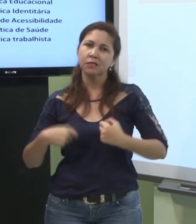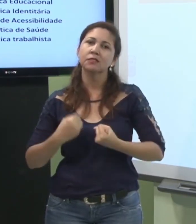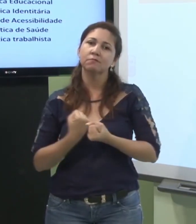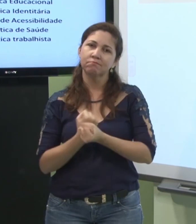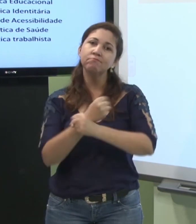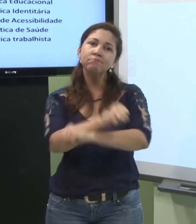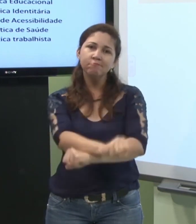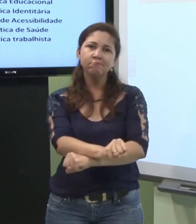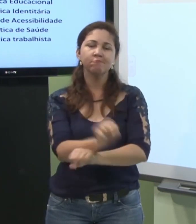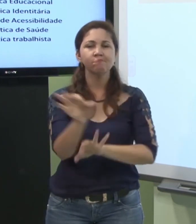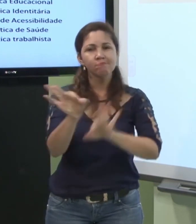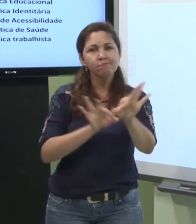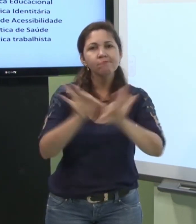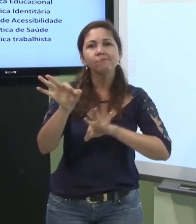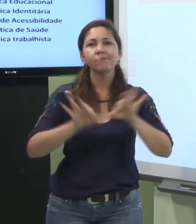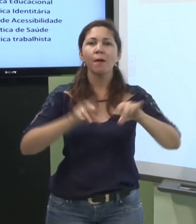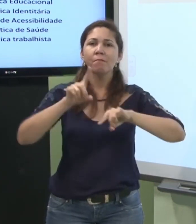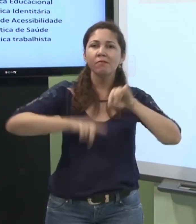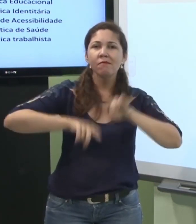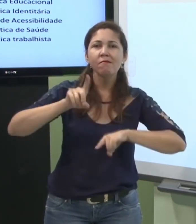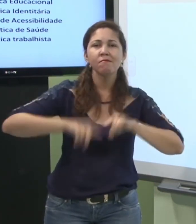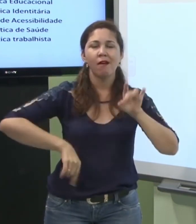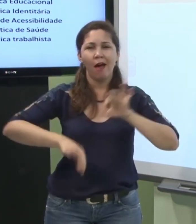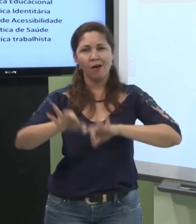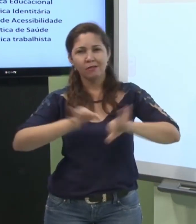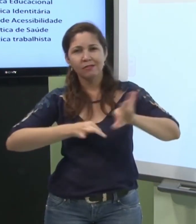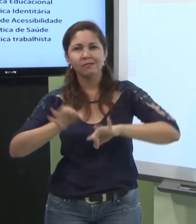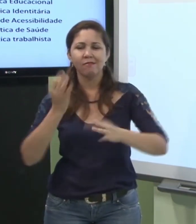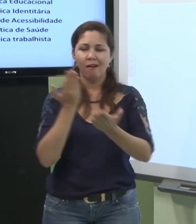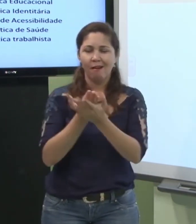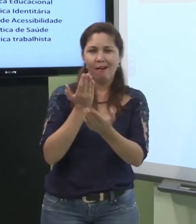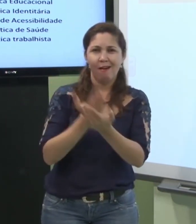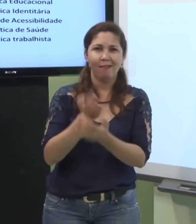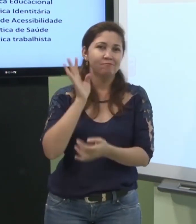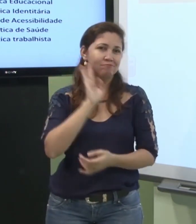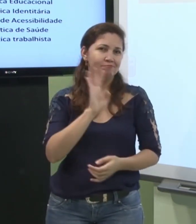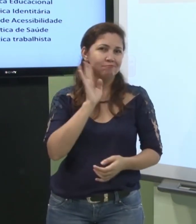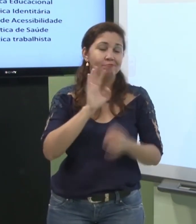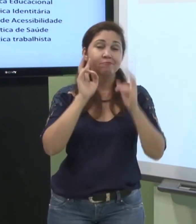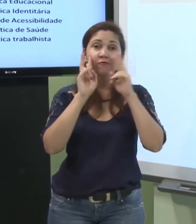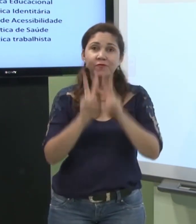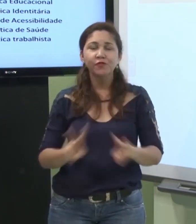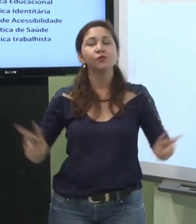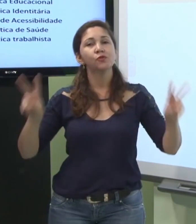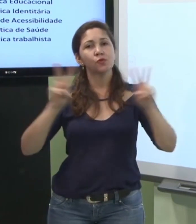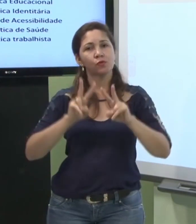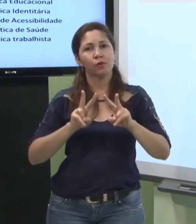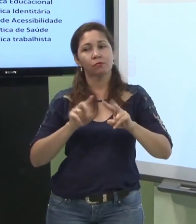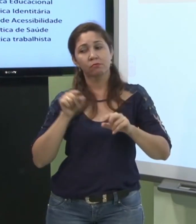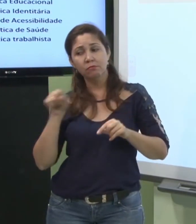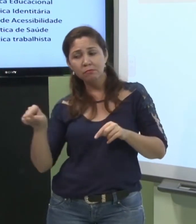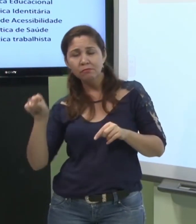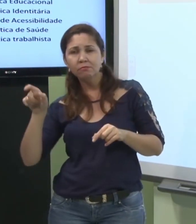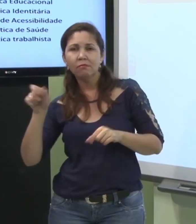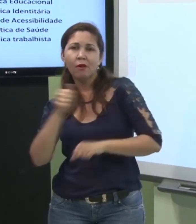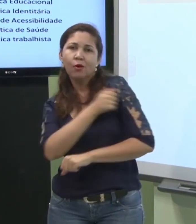problemas não é preciso desenvolver materiais metodologias visuais para esse aluno